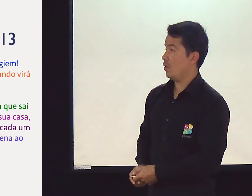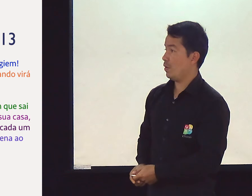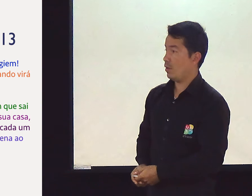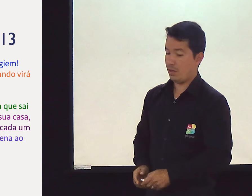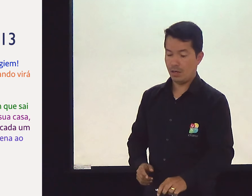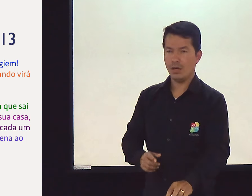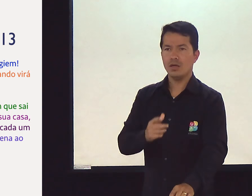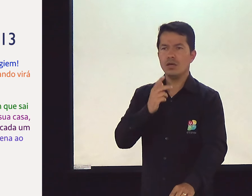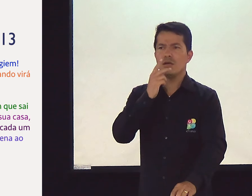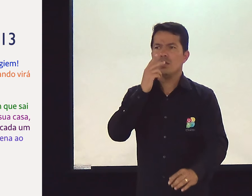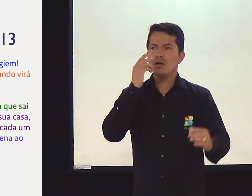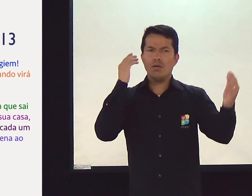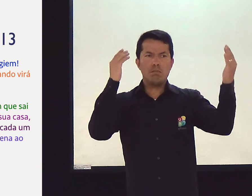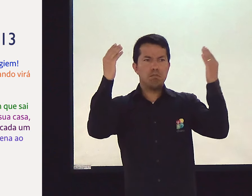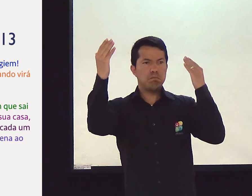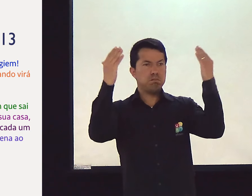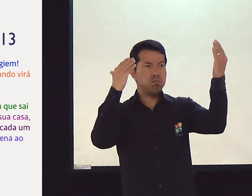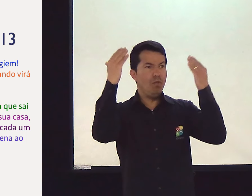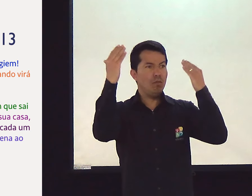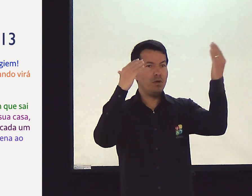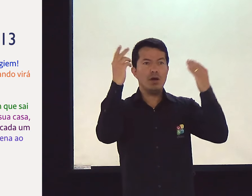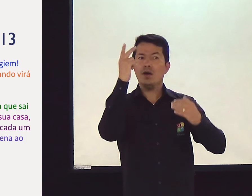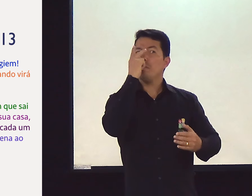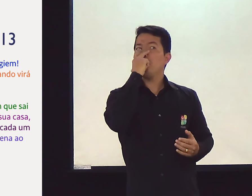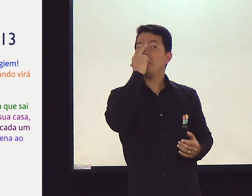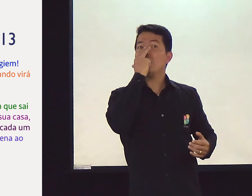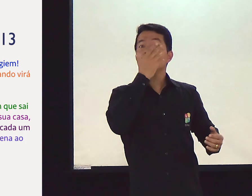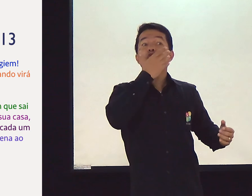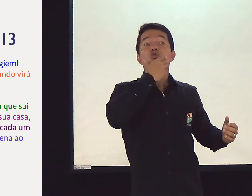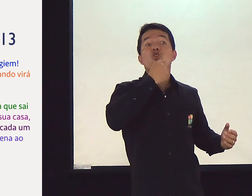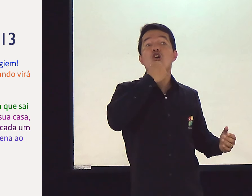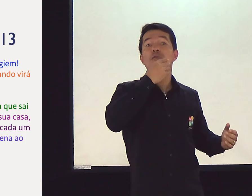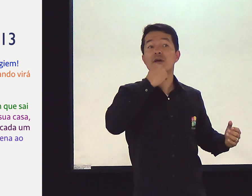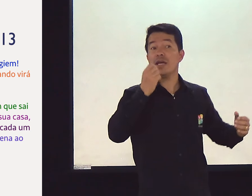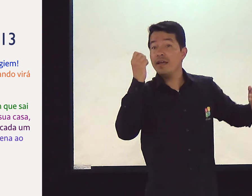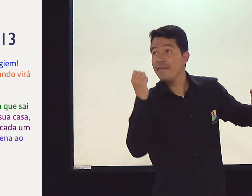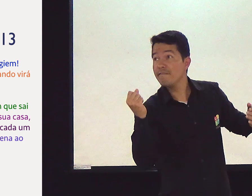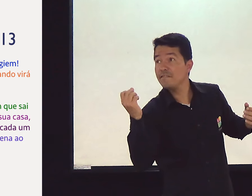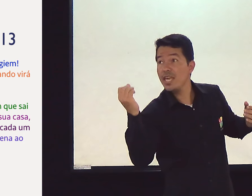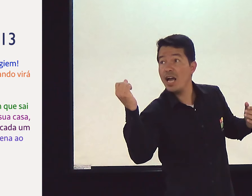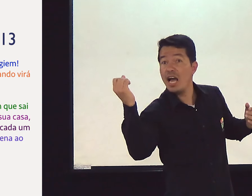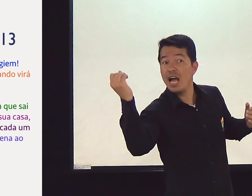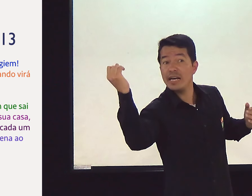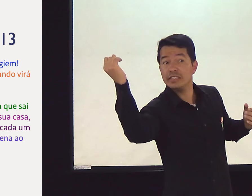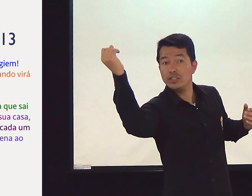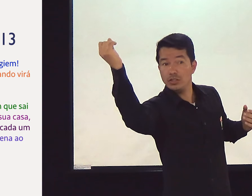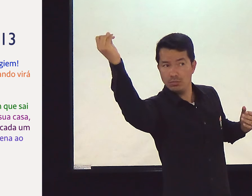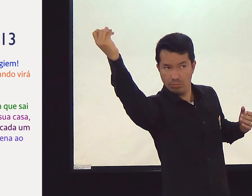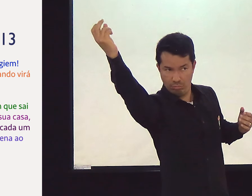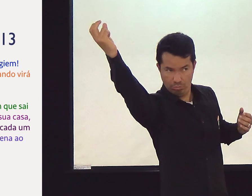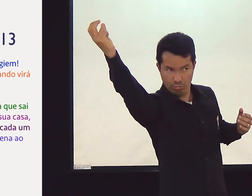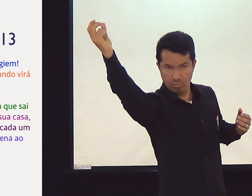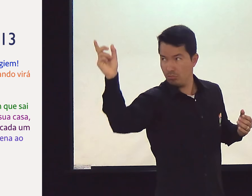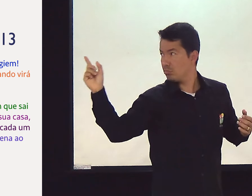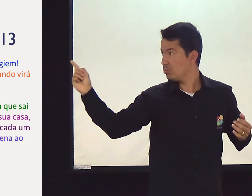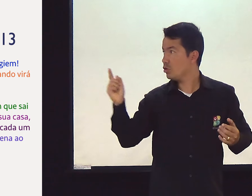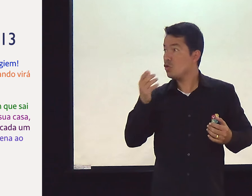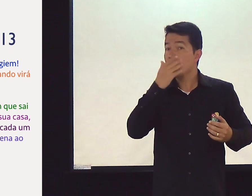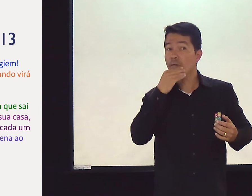Agora em verde ali. É meio que uma comparação a partir de agora. Porque Jesus fala uma coisa e ele começa a comparação dele. É